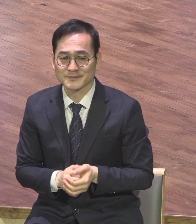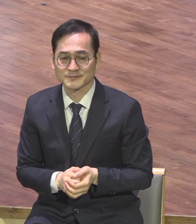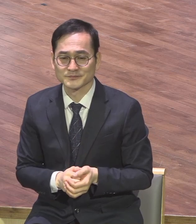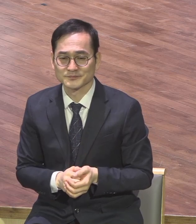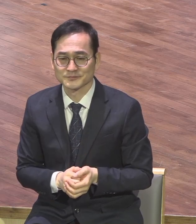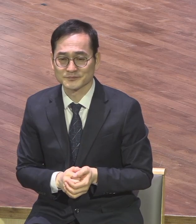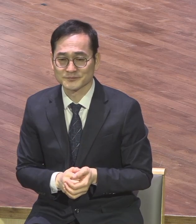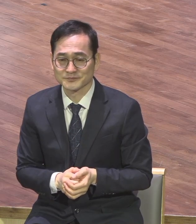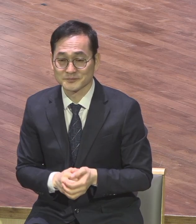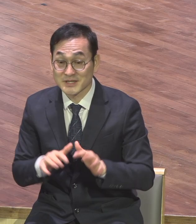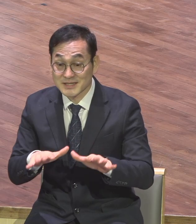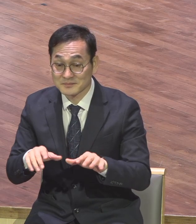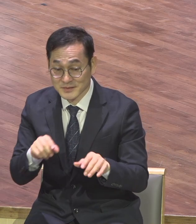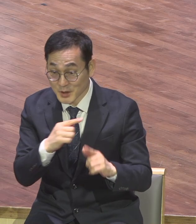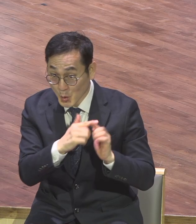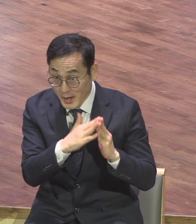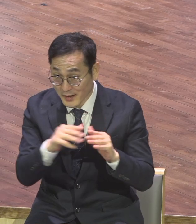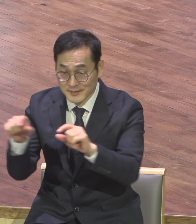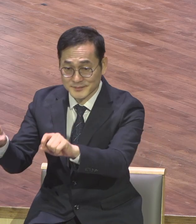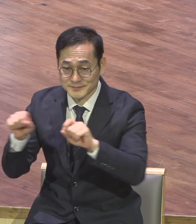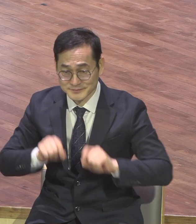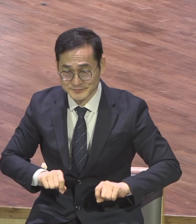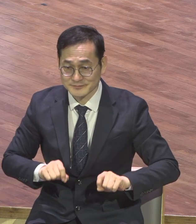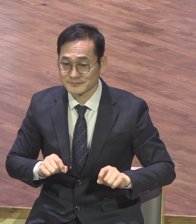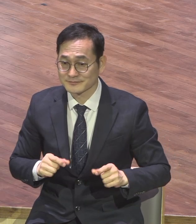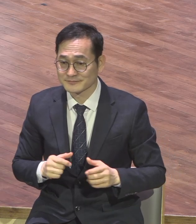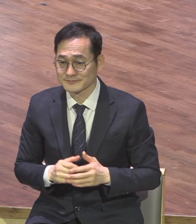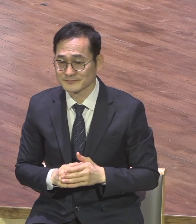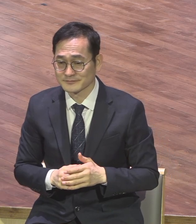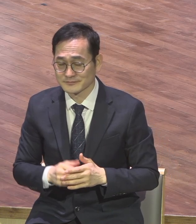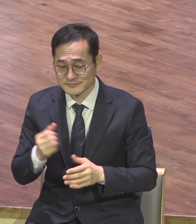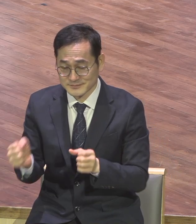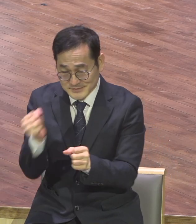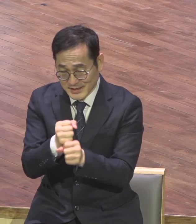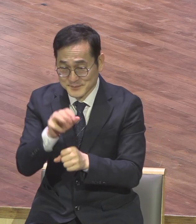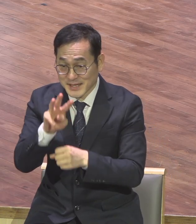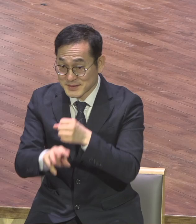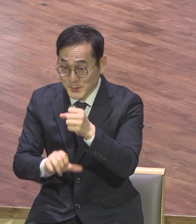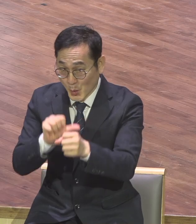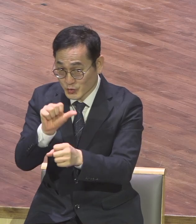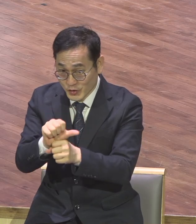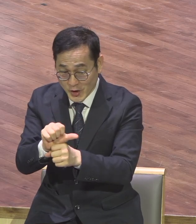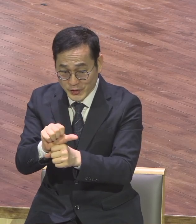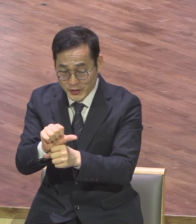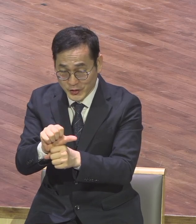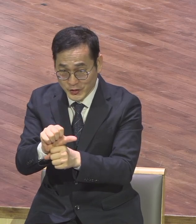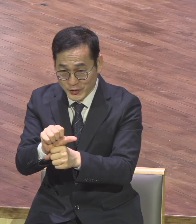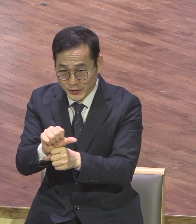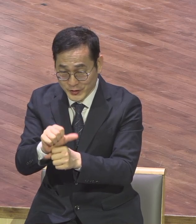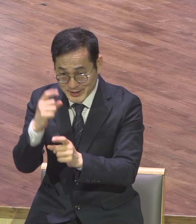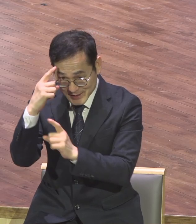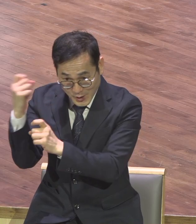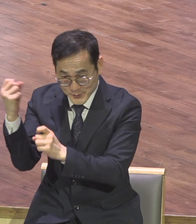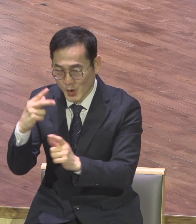모습도 이와 같습니다 창립 35주년을 이제 5주년과 본당 헌당을